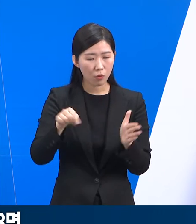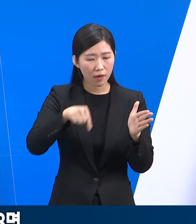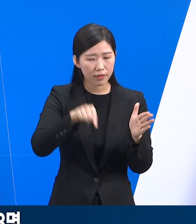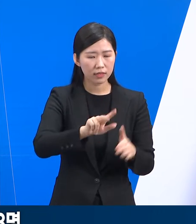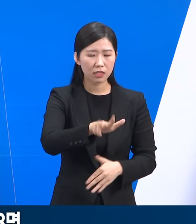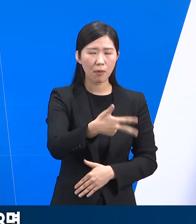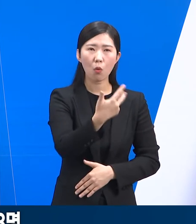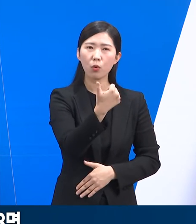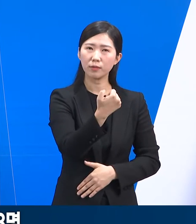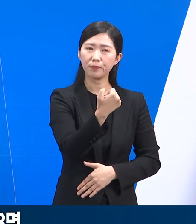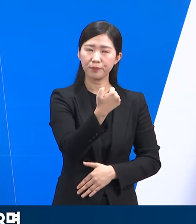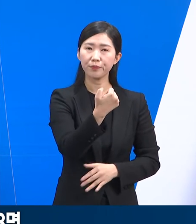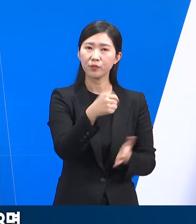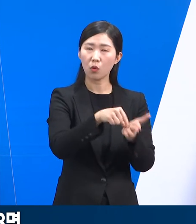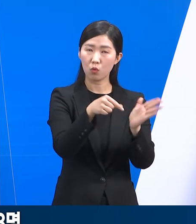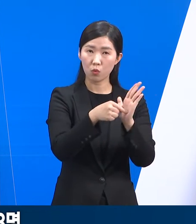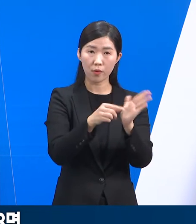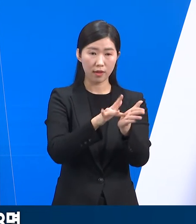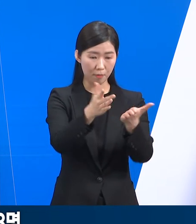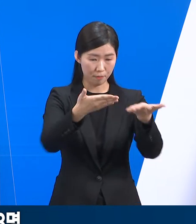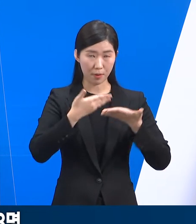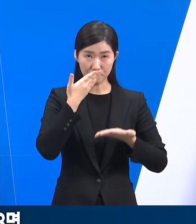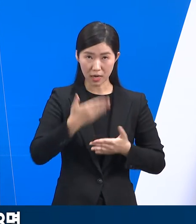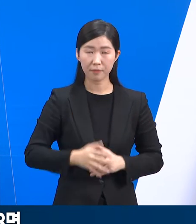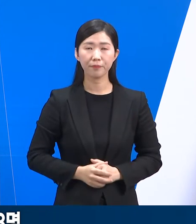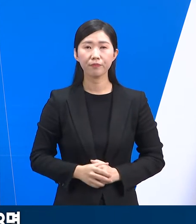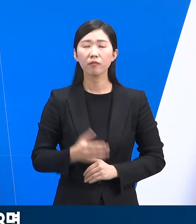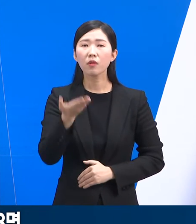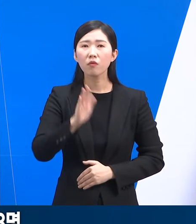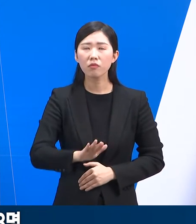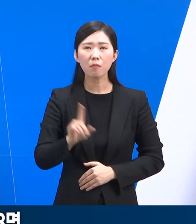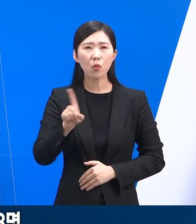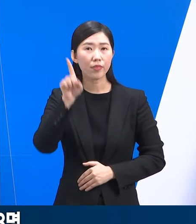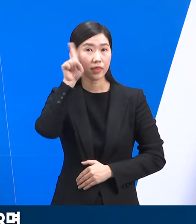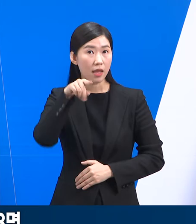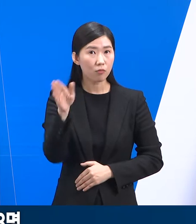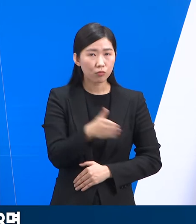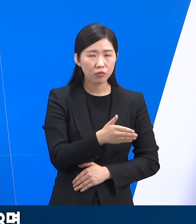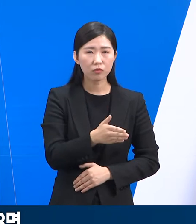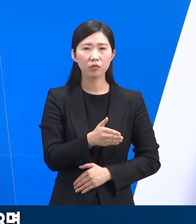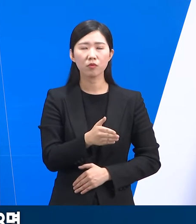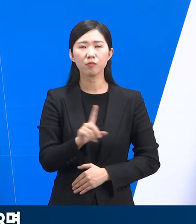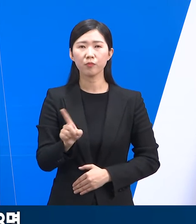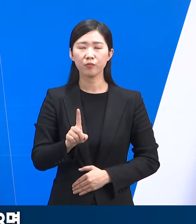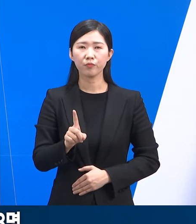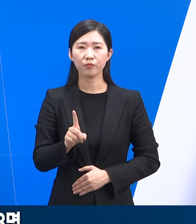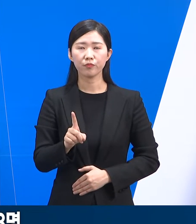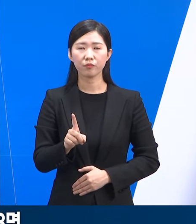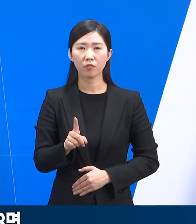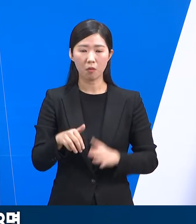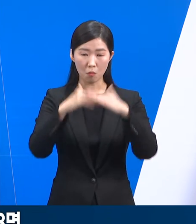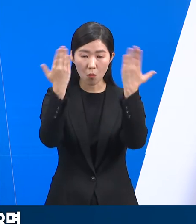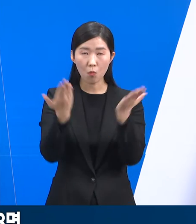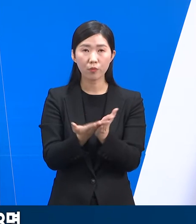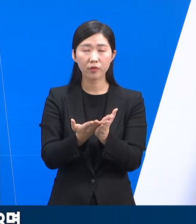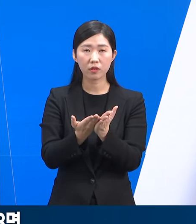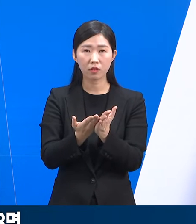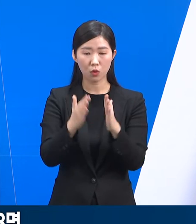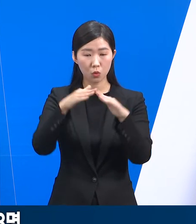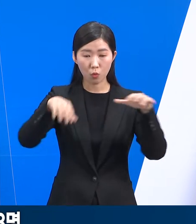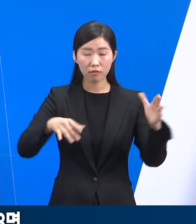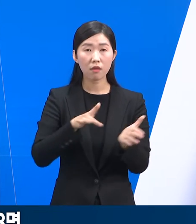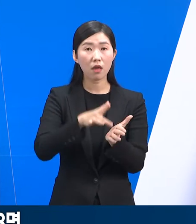약을 받을 수가 있습니다. 그러나 내일부터는 모든 동네